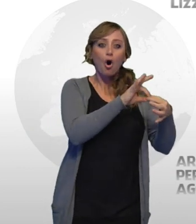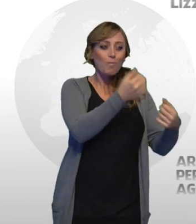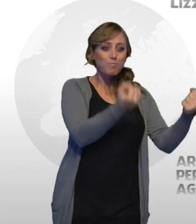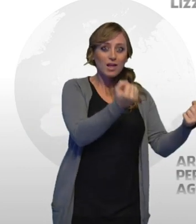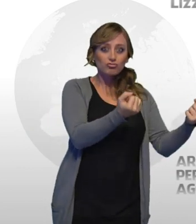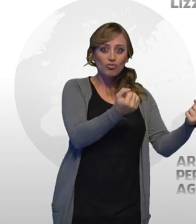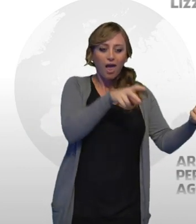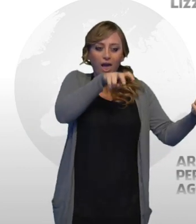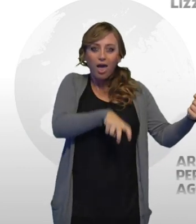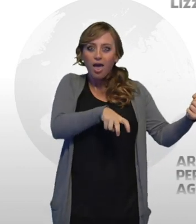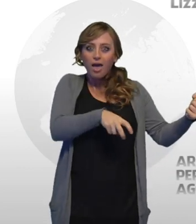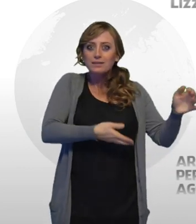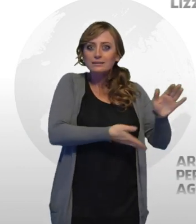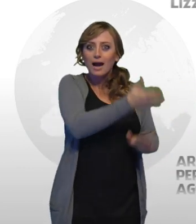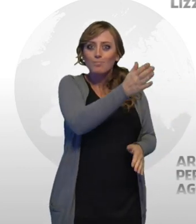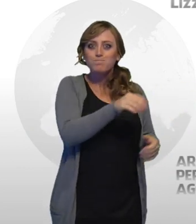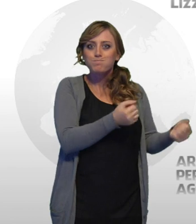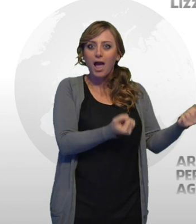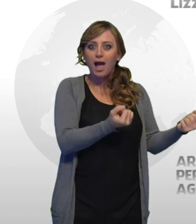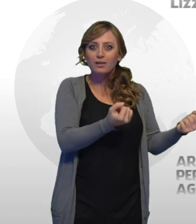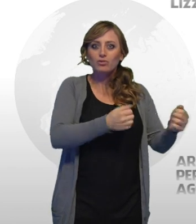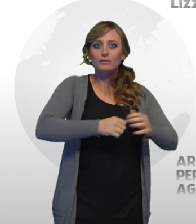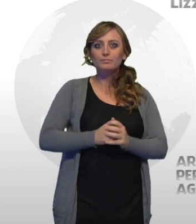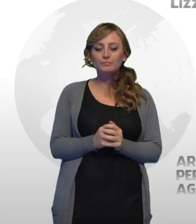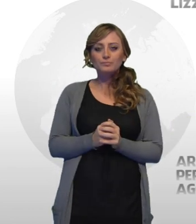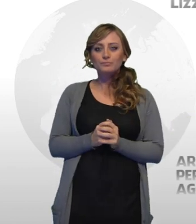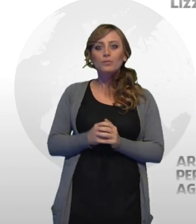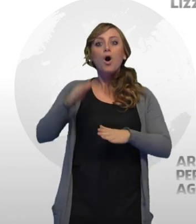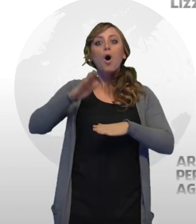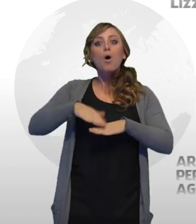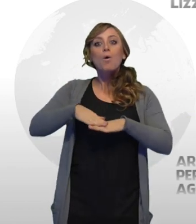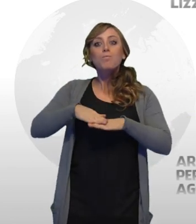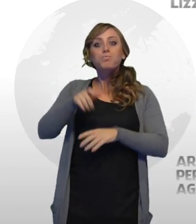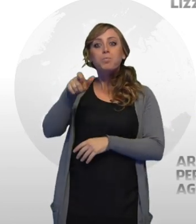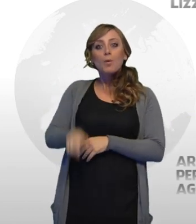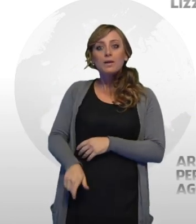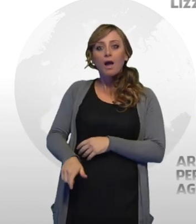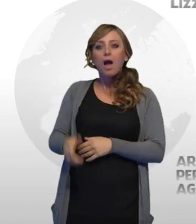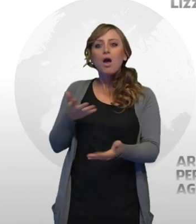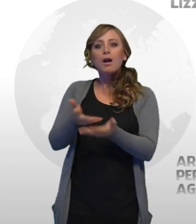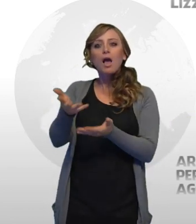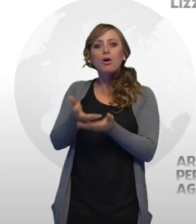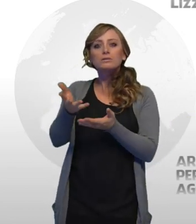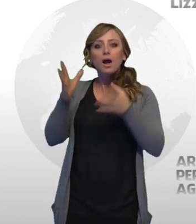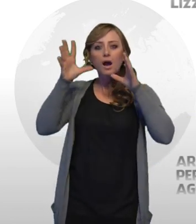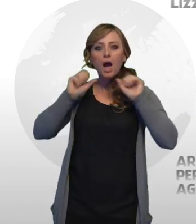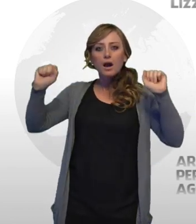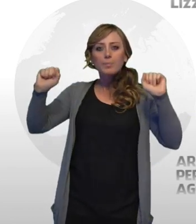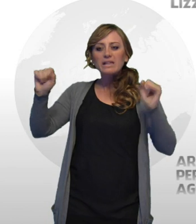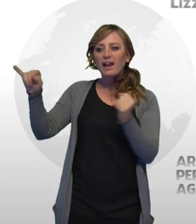indicazioni utili all'individuazione del malvivente, assiduo cliente della macelleria, come il taglio